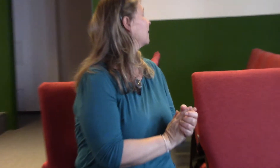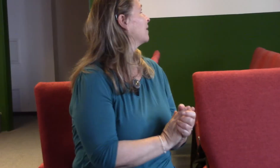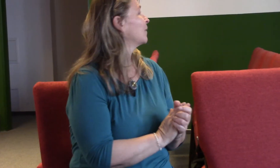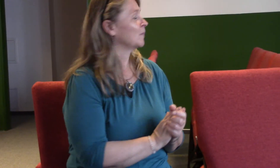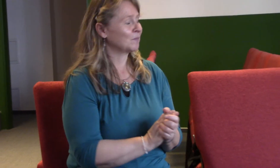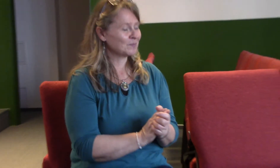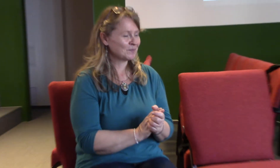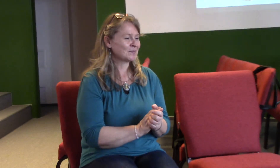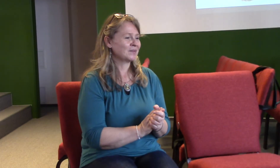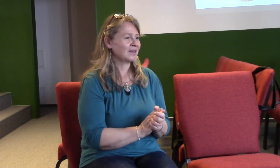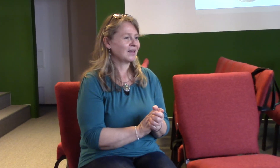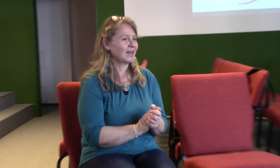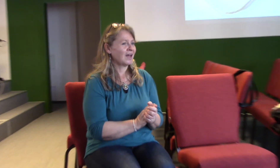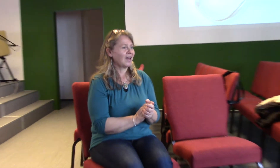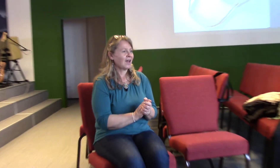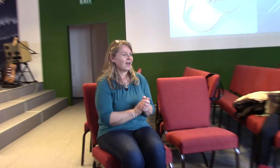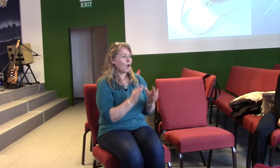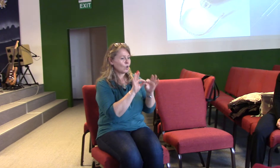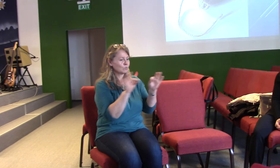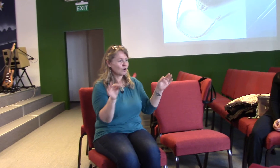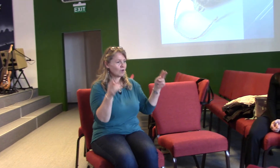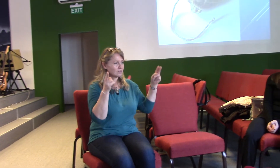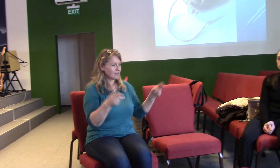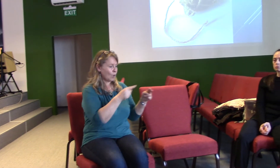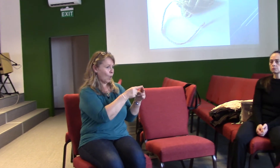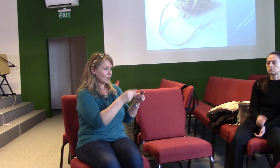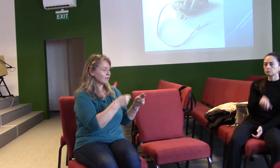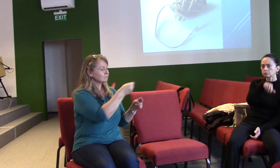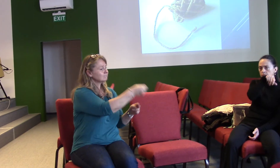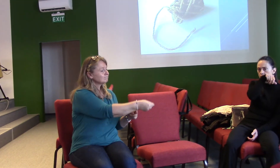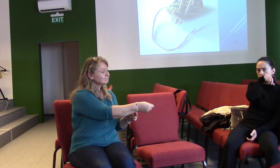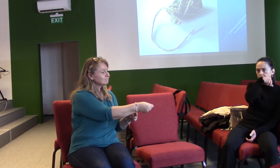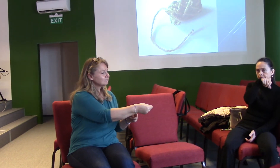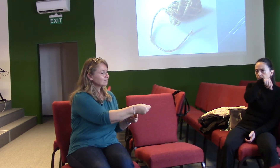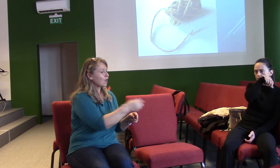A podávají jeden konec a říká, slečno, já bych chtěl s váma navázat známost.